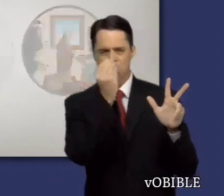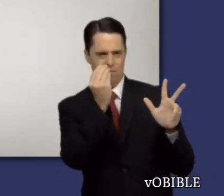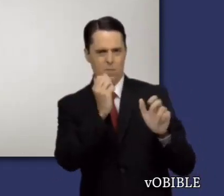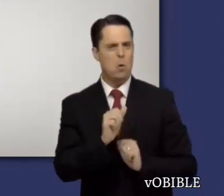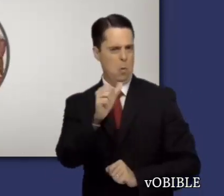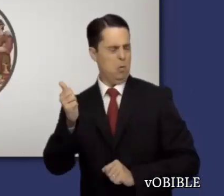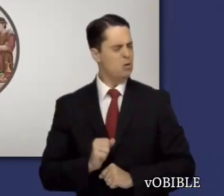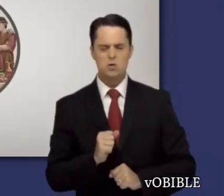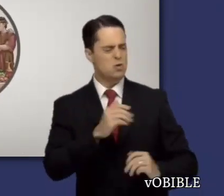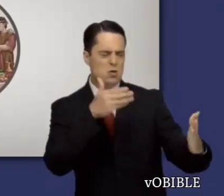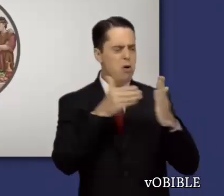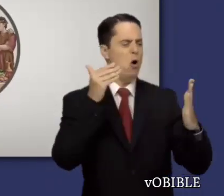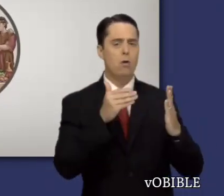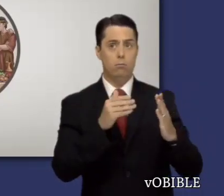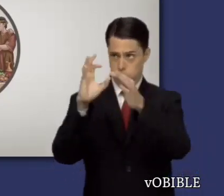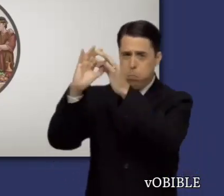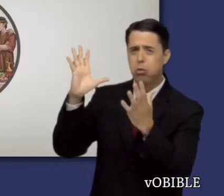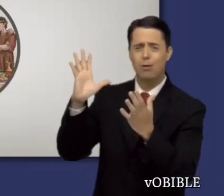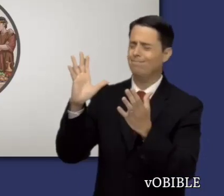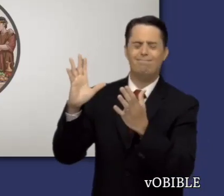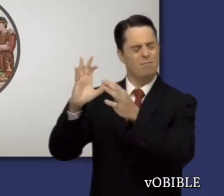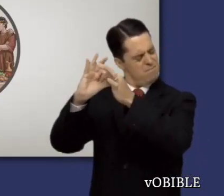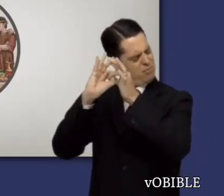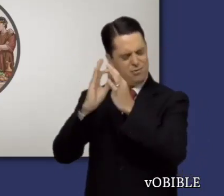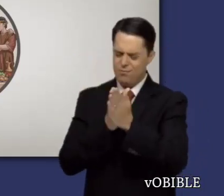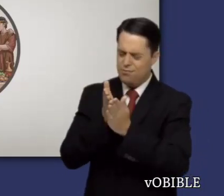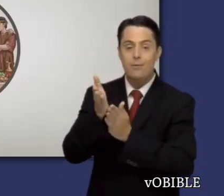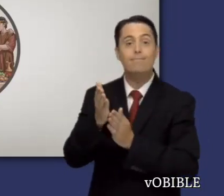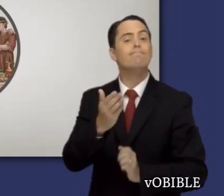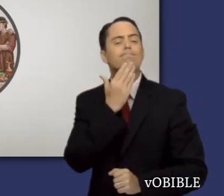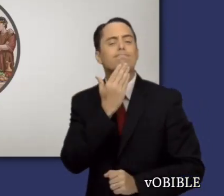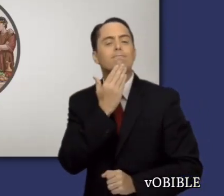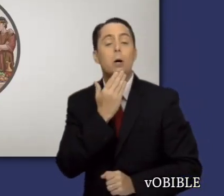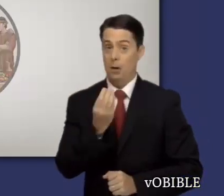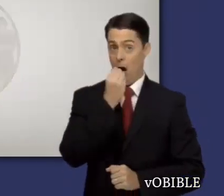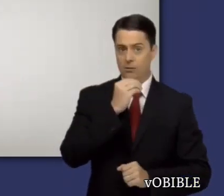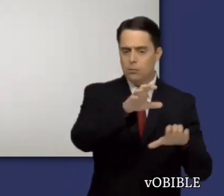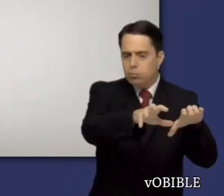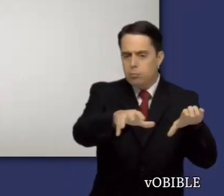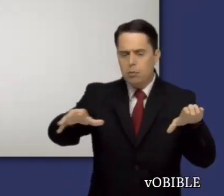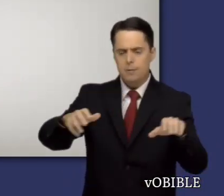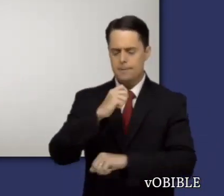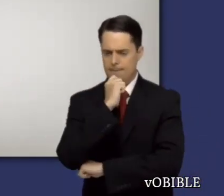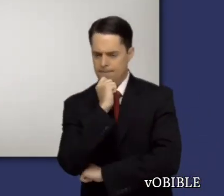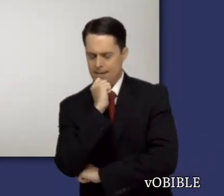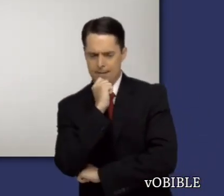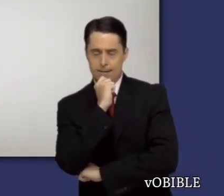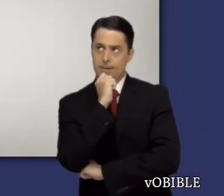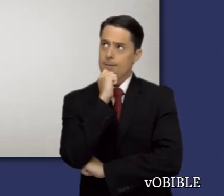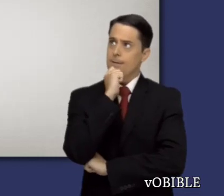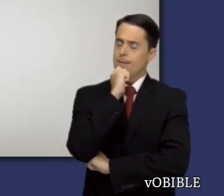Estos jóvenes rehúsan comer y beber cualquier cosa que los haga inmundos a los ojos de Dios. Tiempo después,